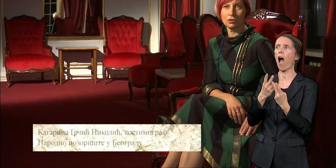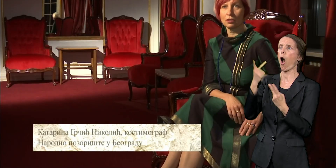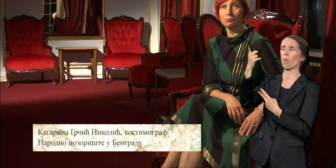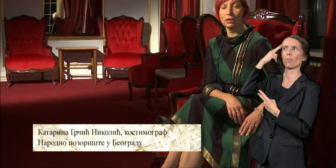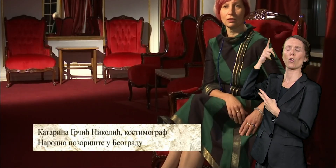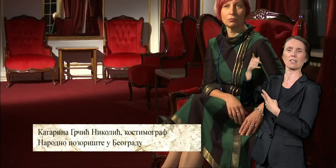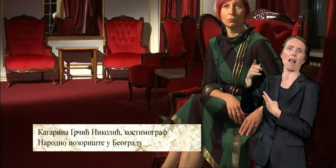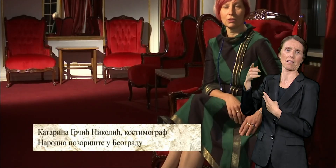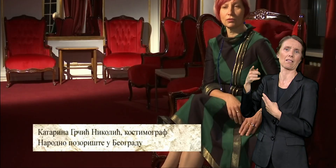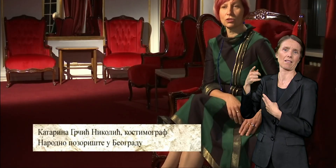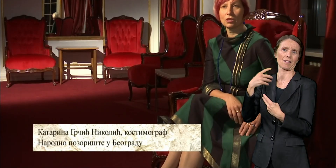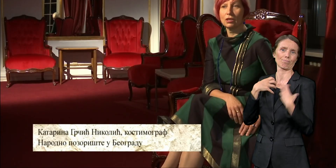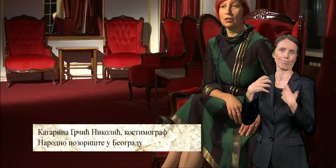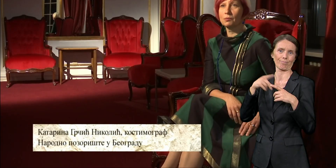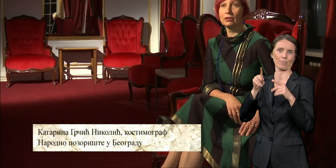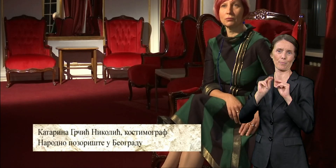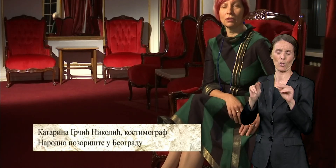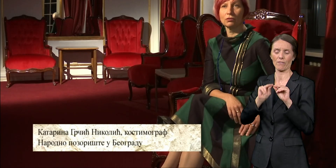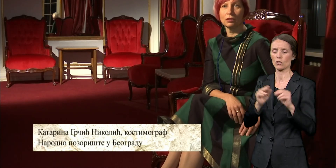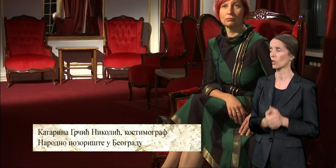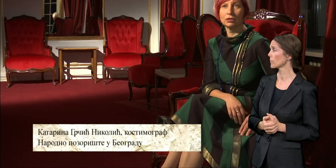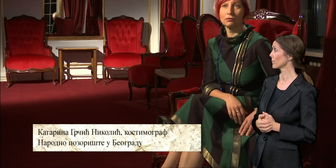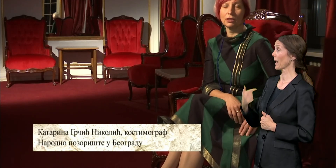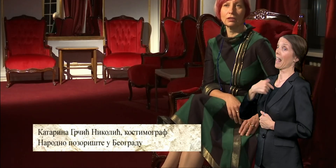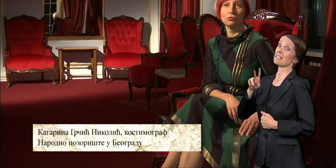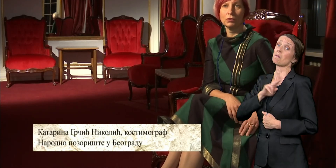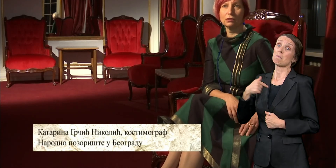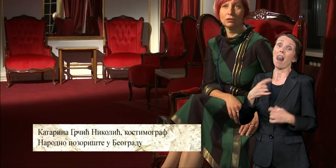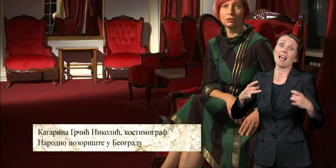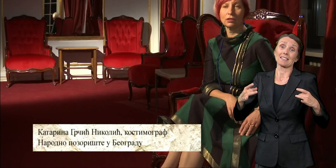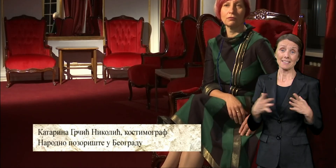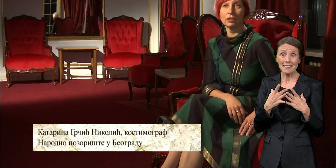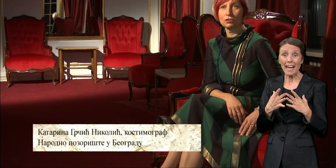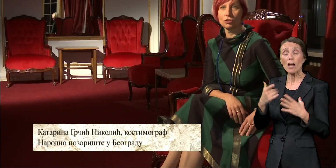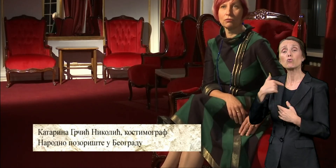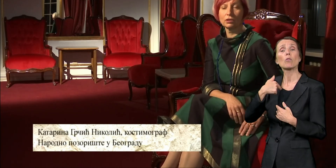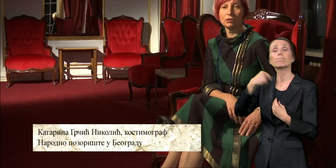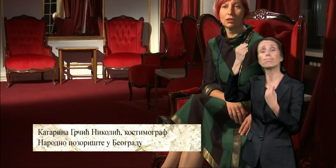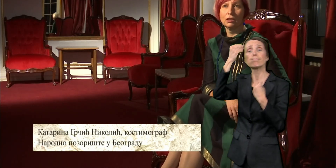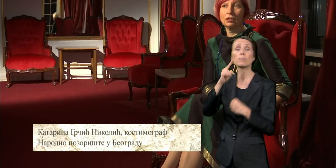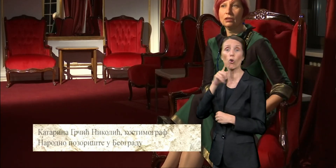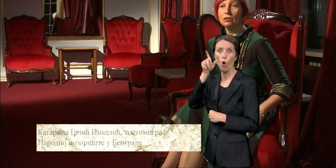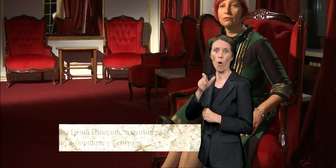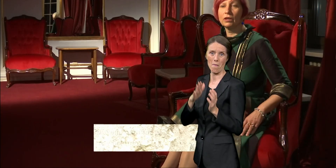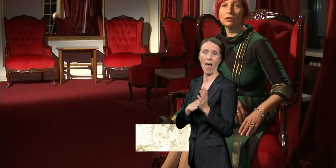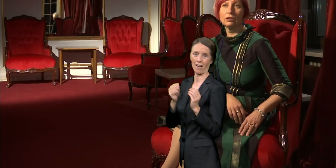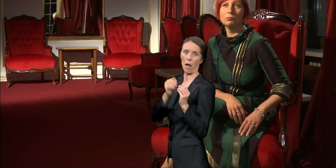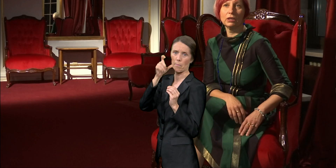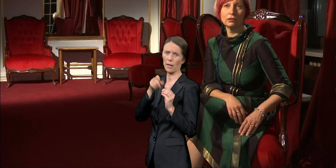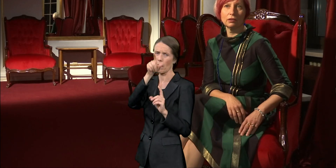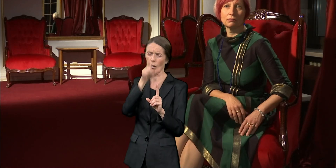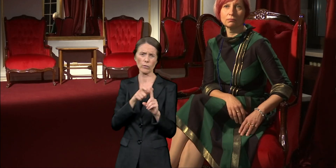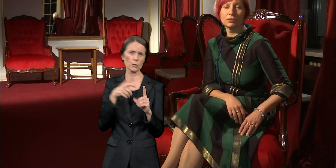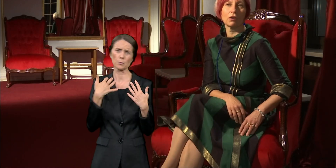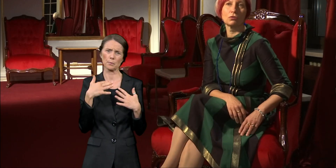profesorke Milanke Berberović i smatram da je ona jedan veliki umetnik, jedan veliki čovek i veliki